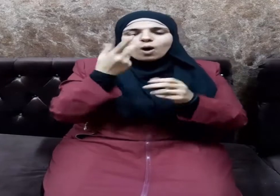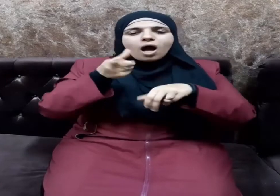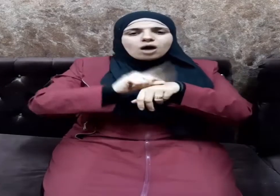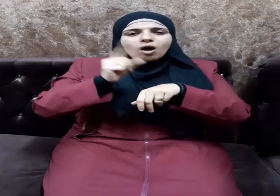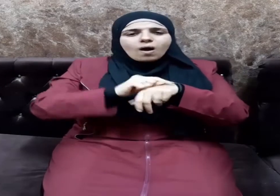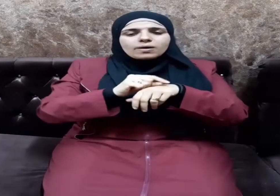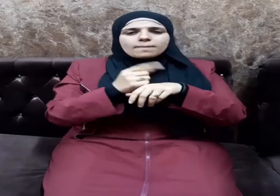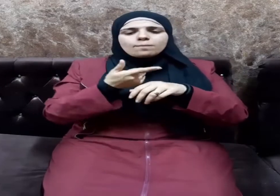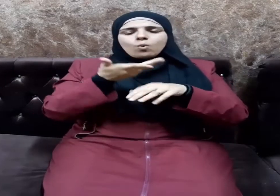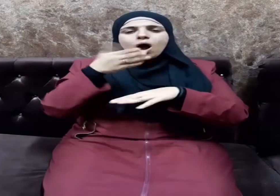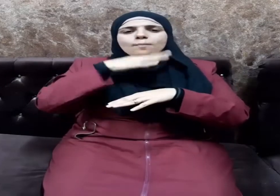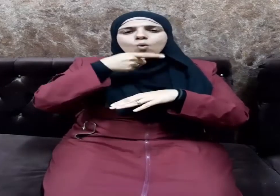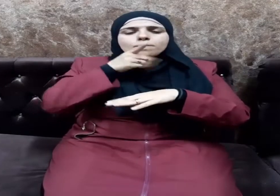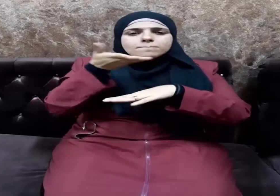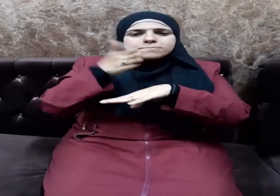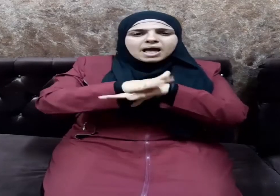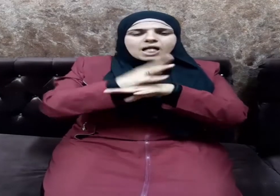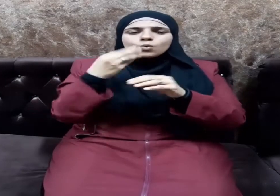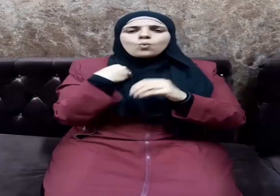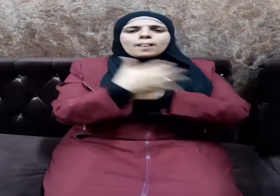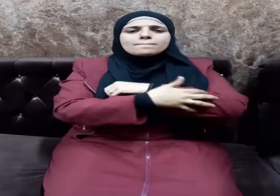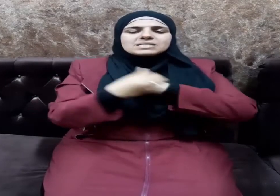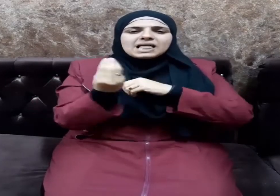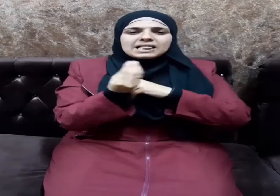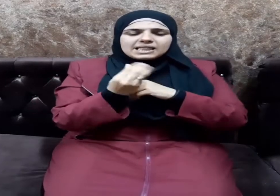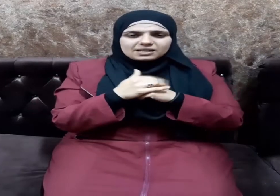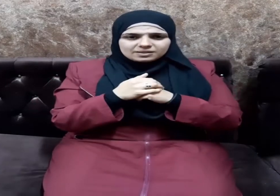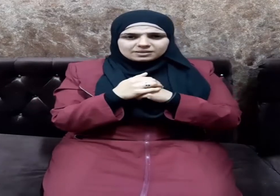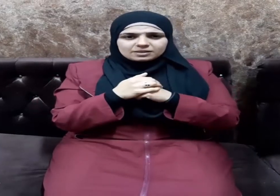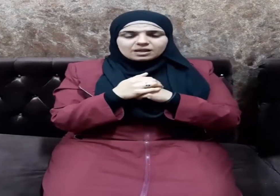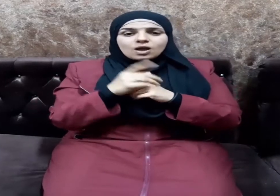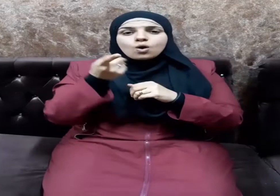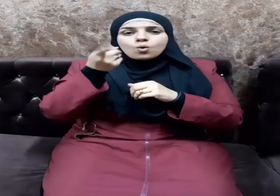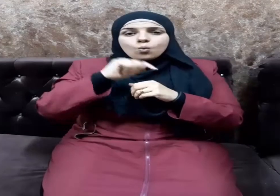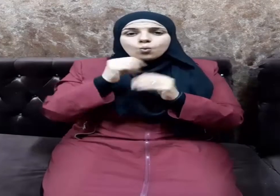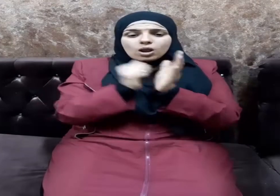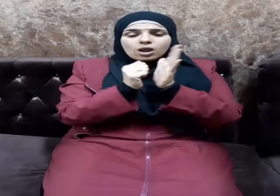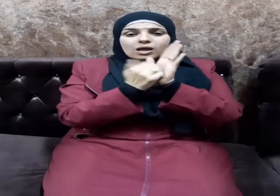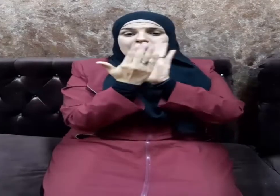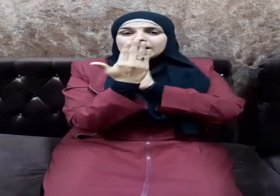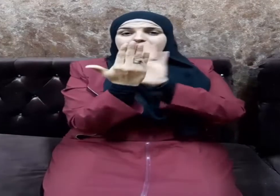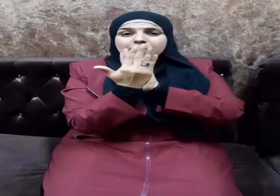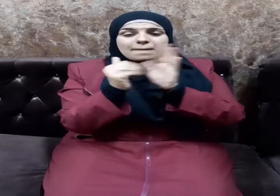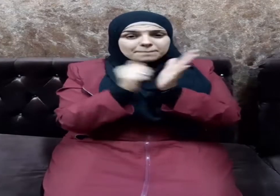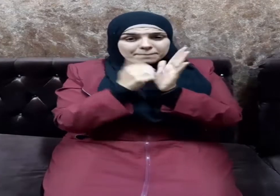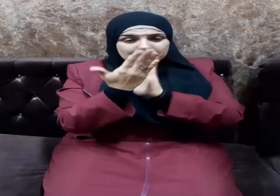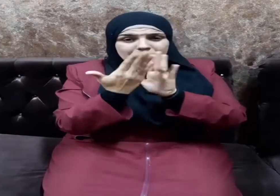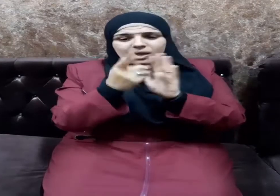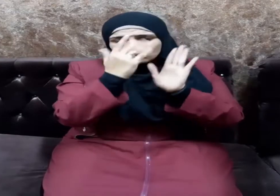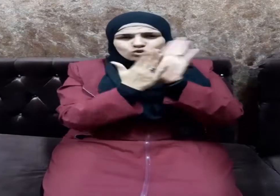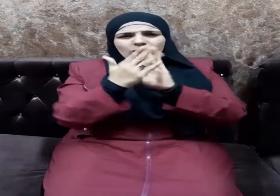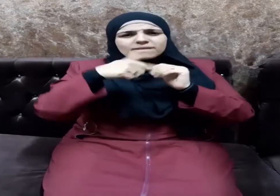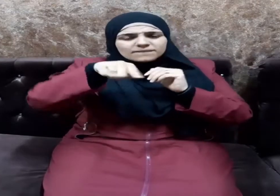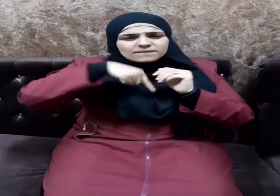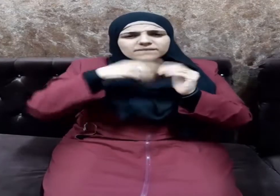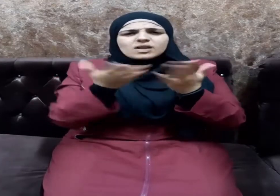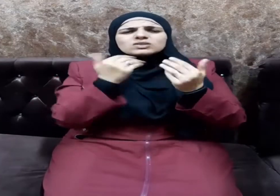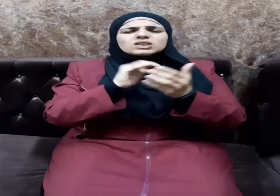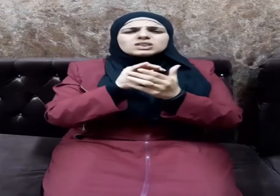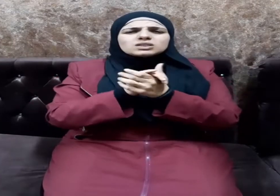القربى واليتامى والمساكين والجار ذي القربى والجار الجنب والصاحب